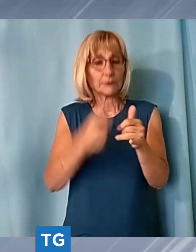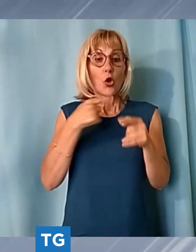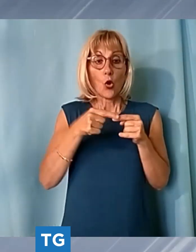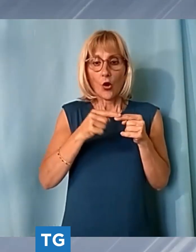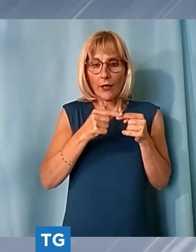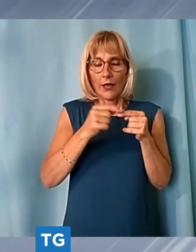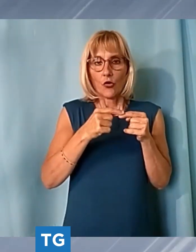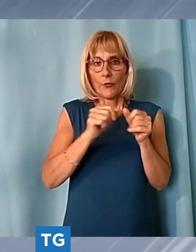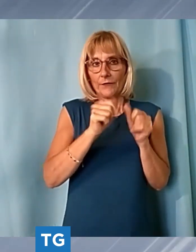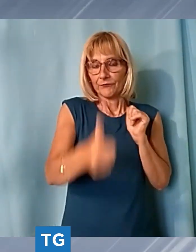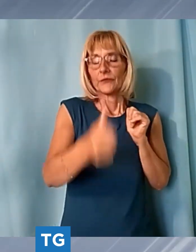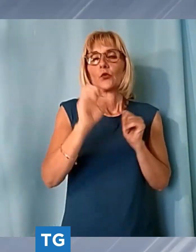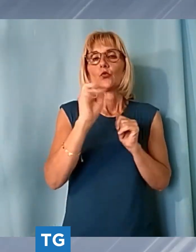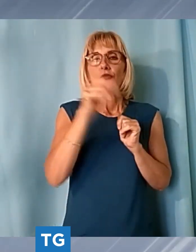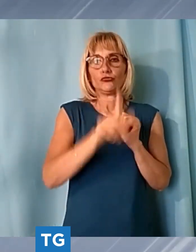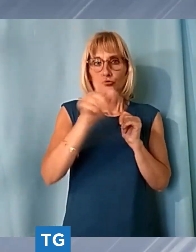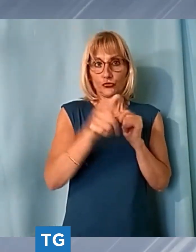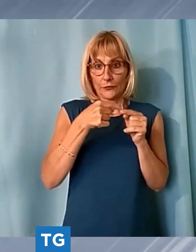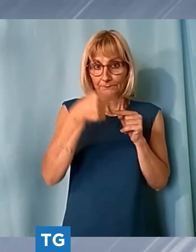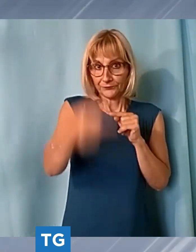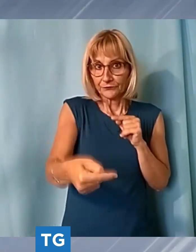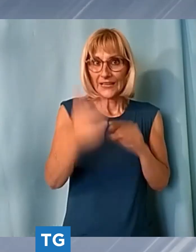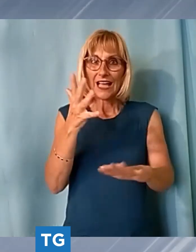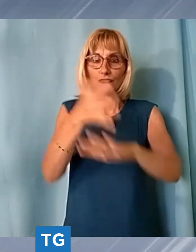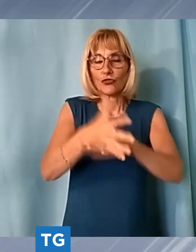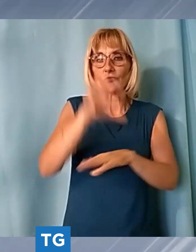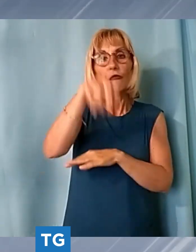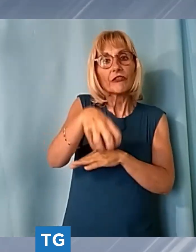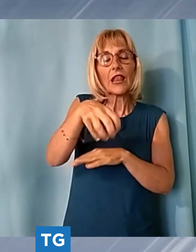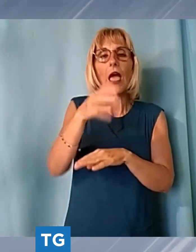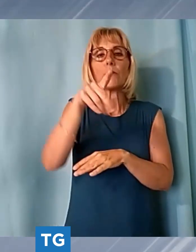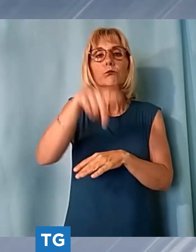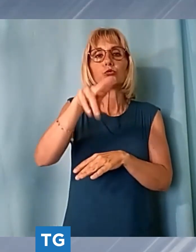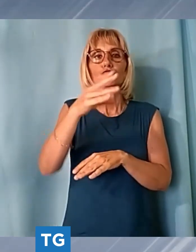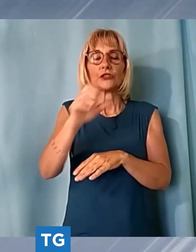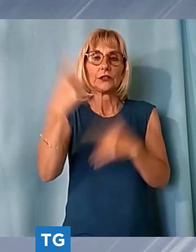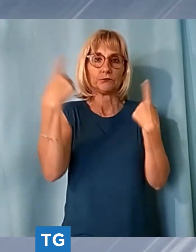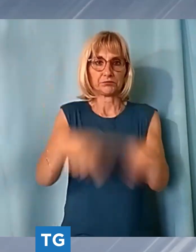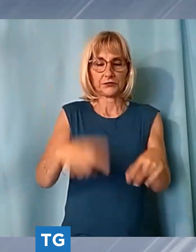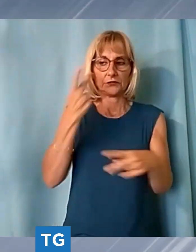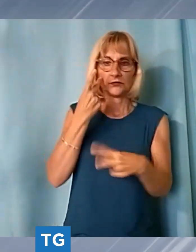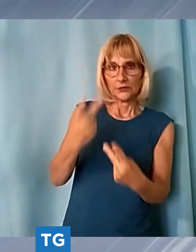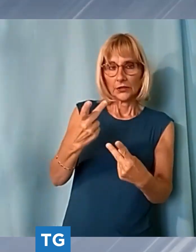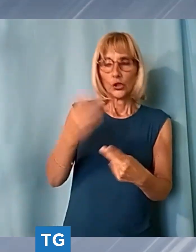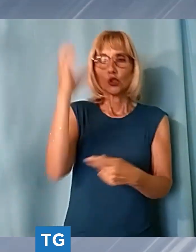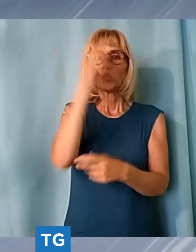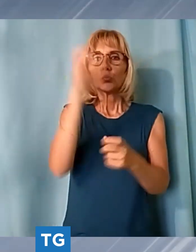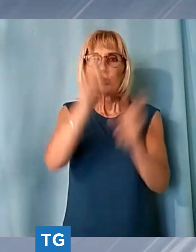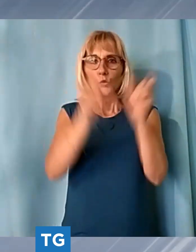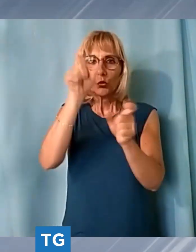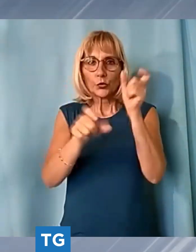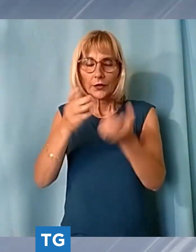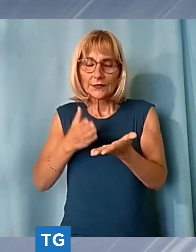definitivo l'accesso a villa puccini e al belvedere è questo con i turisti costretti ad attraversare l'area di cantiere